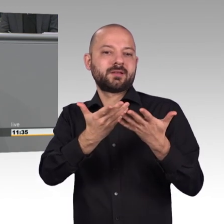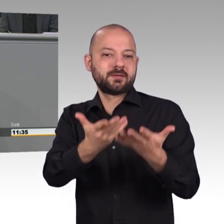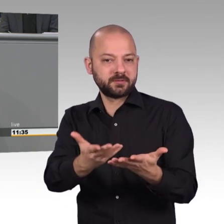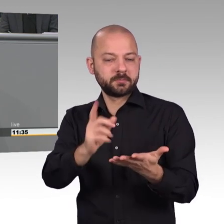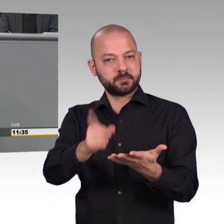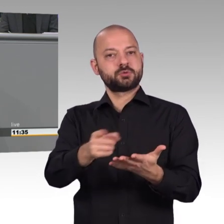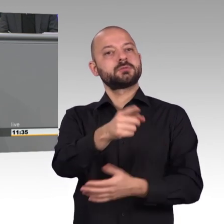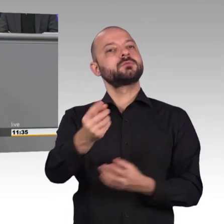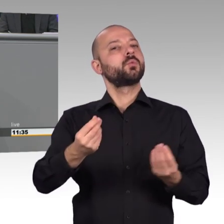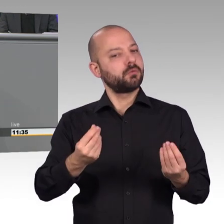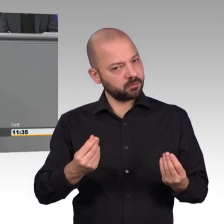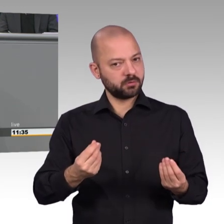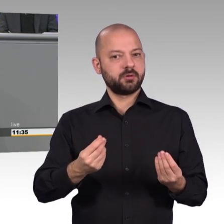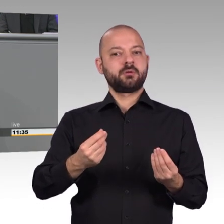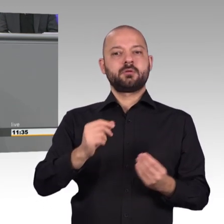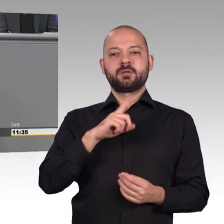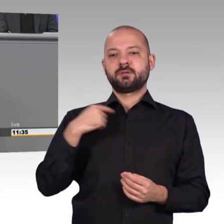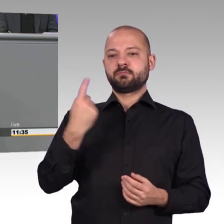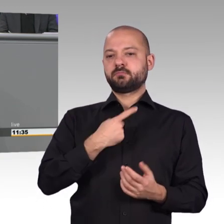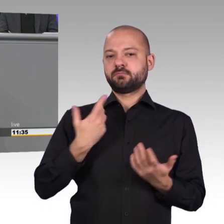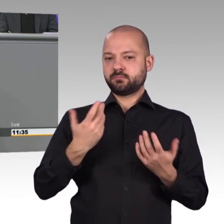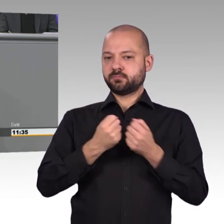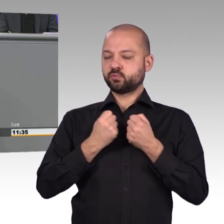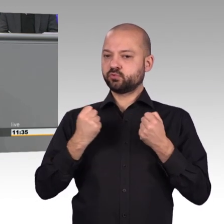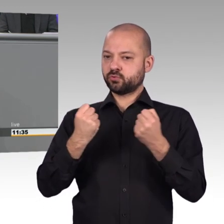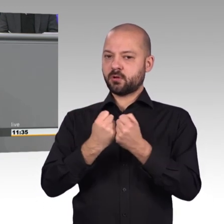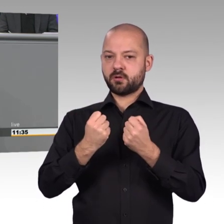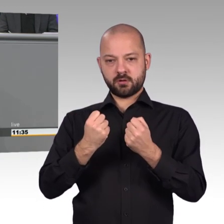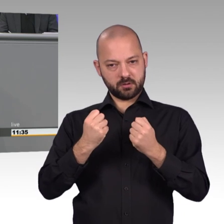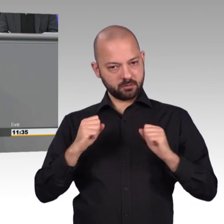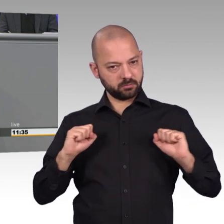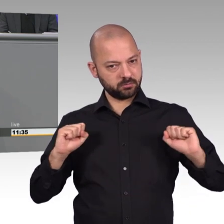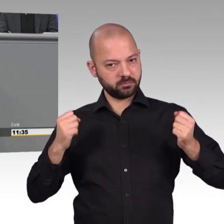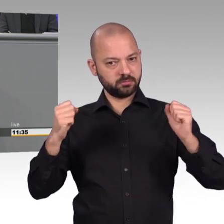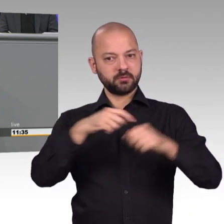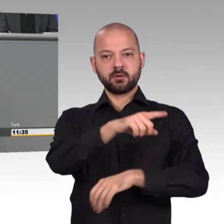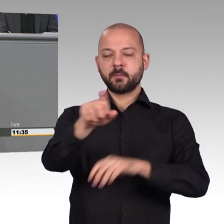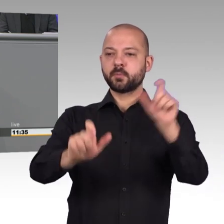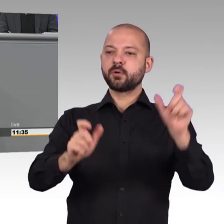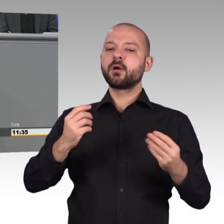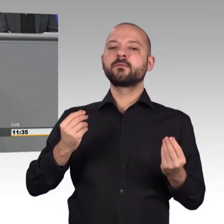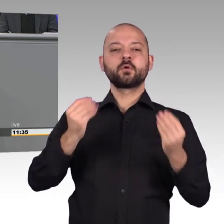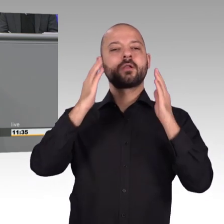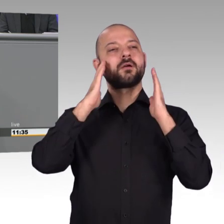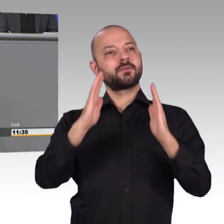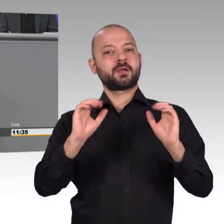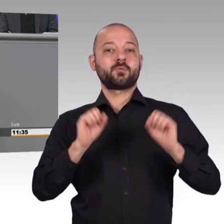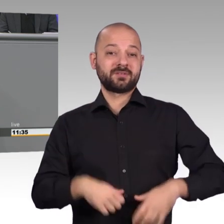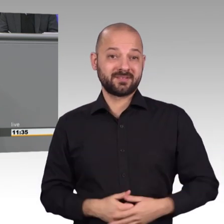Germany ein deutscher Markenkern bleibt. Wir haben das in den Koalitionenvertrag hinein verhandelt. Wenn die Union, lieber Kollege Wendt, ein wenig